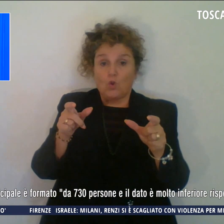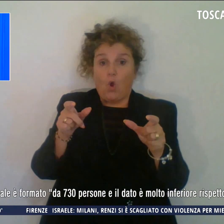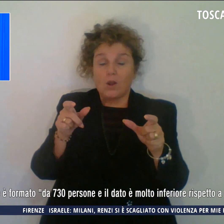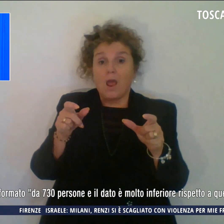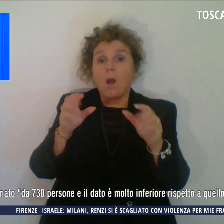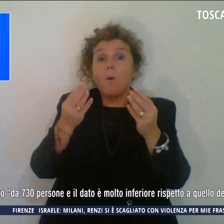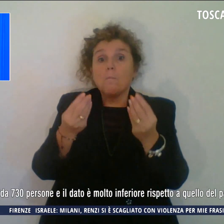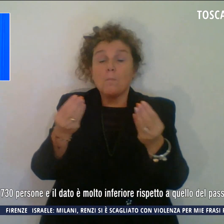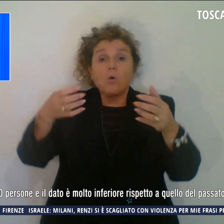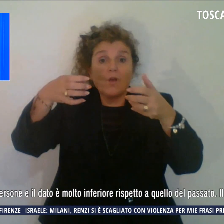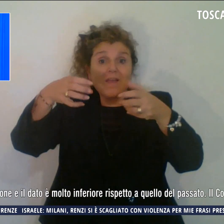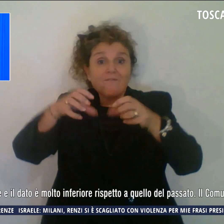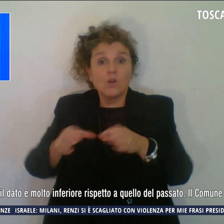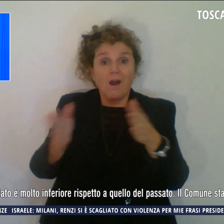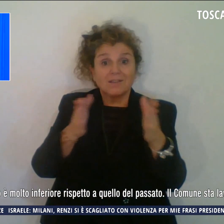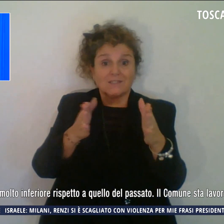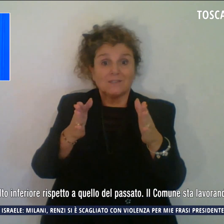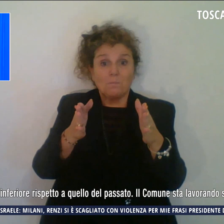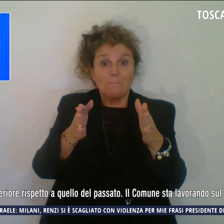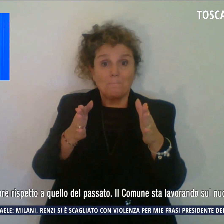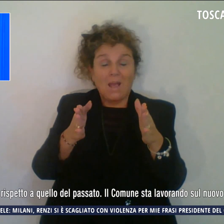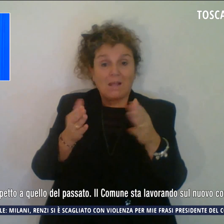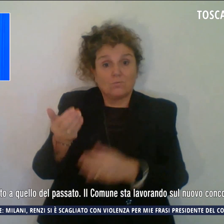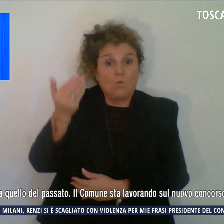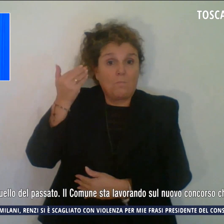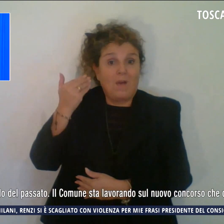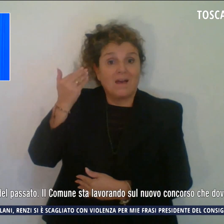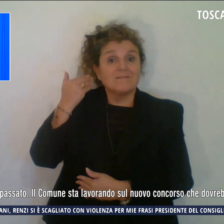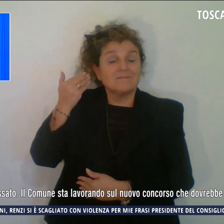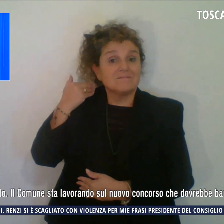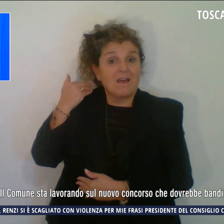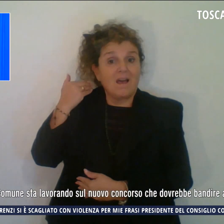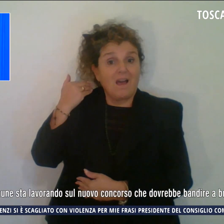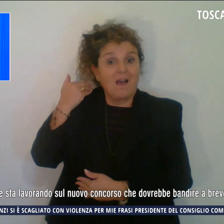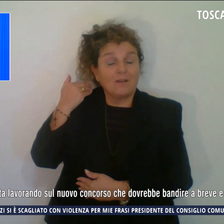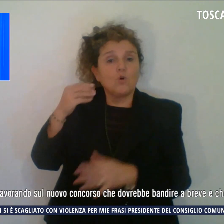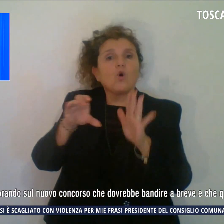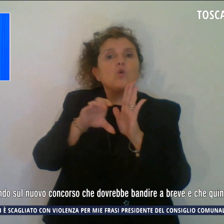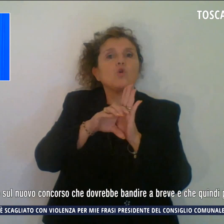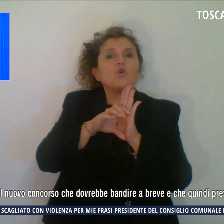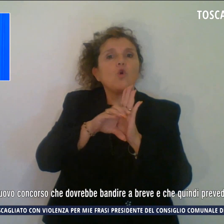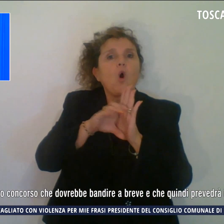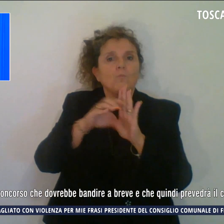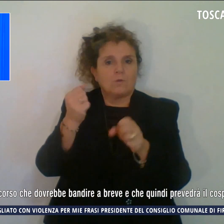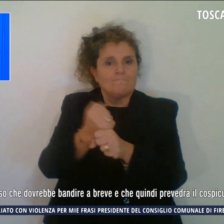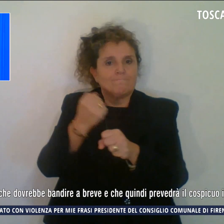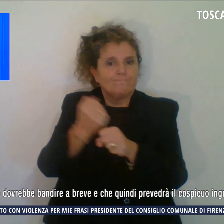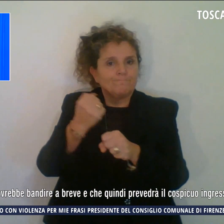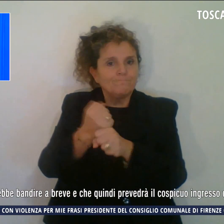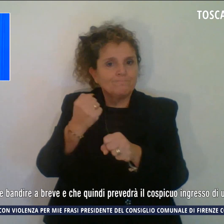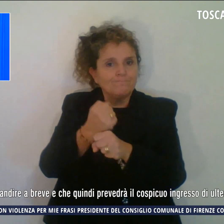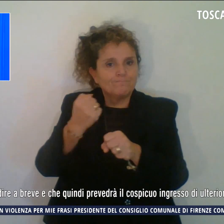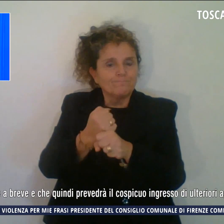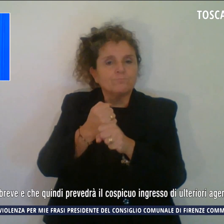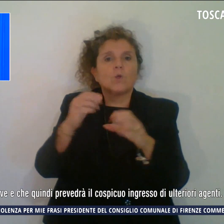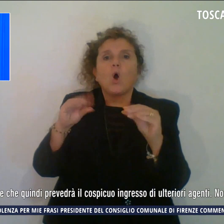rispetto a quello del passato. Il Comune sta lavorando sul nuovo concorso